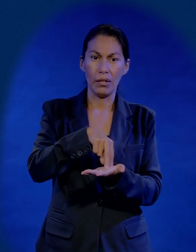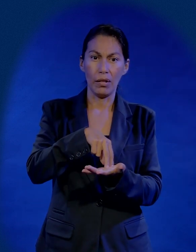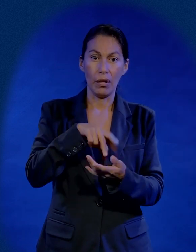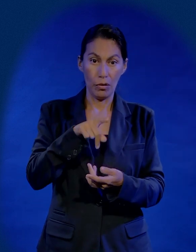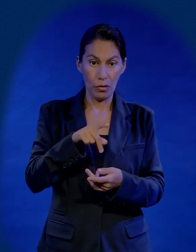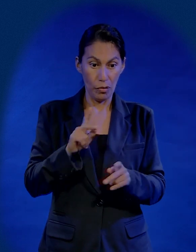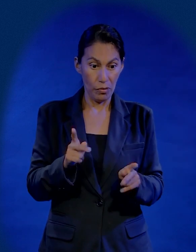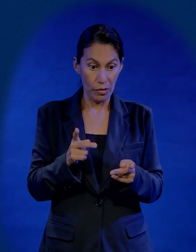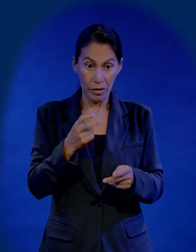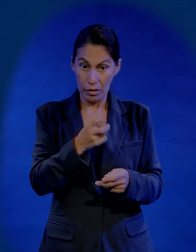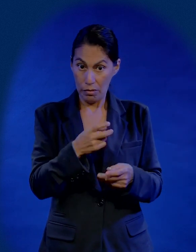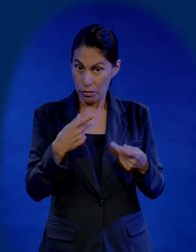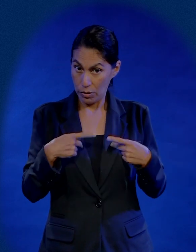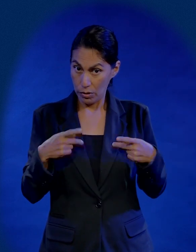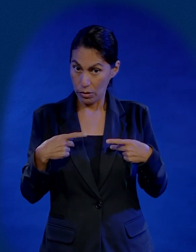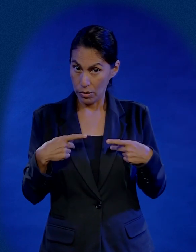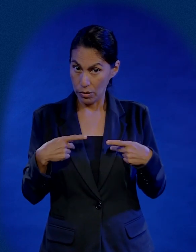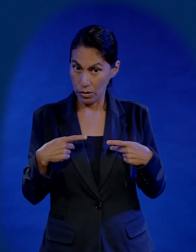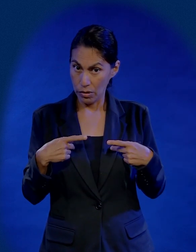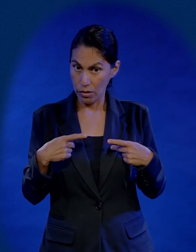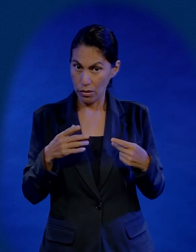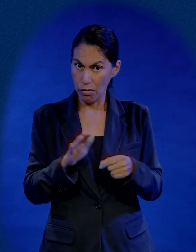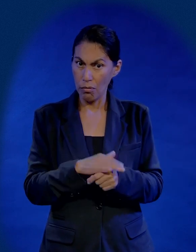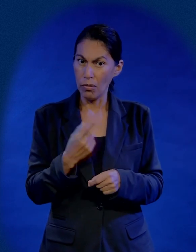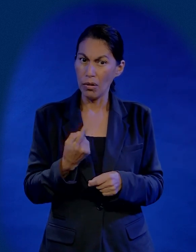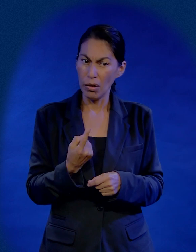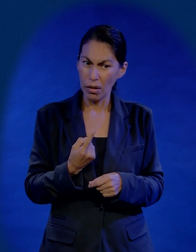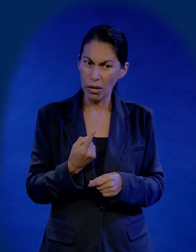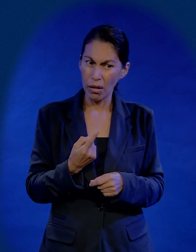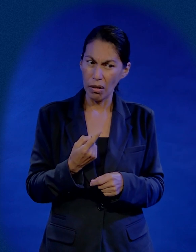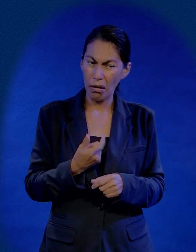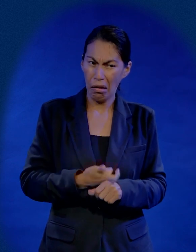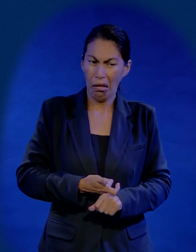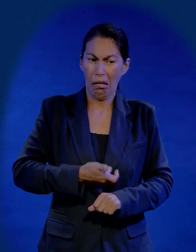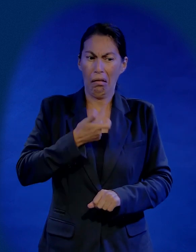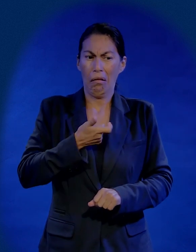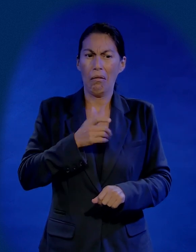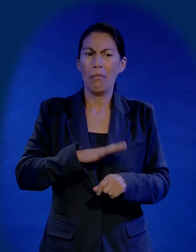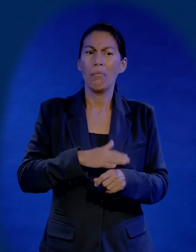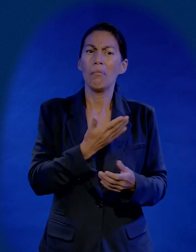vender y traicionar a un hombre así. ¿Por qué no pedir más que eso?